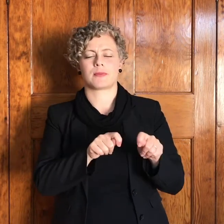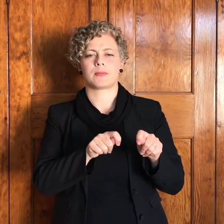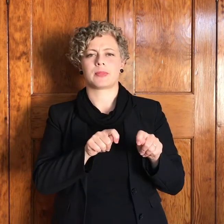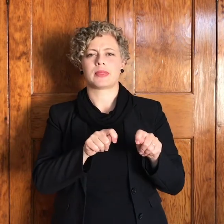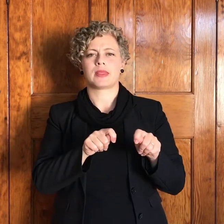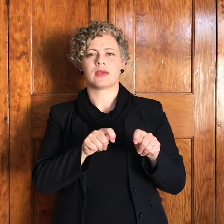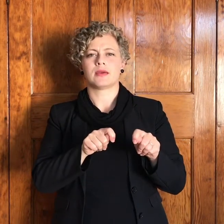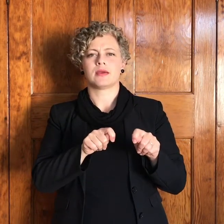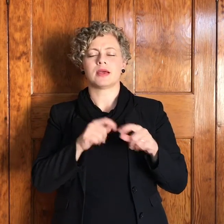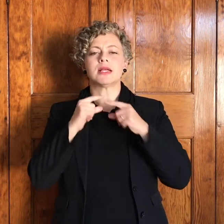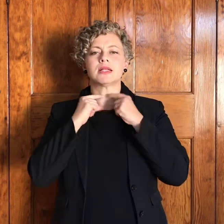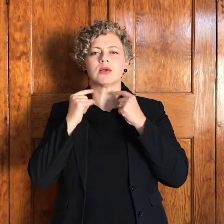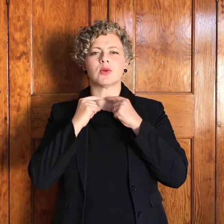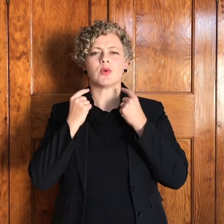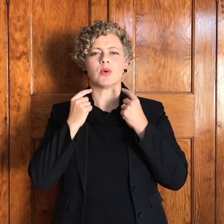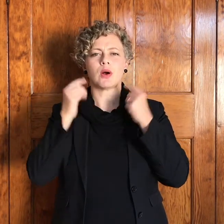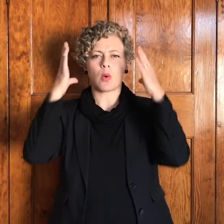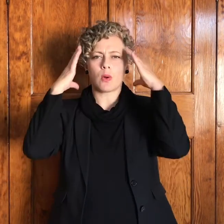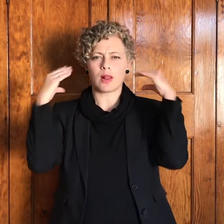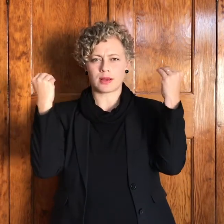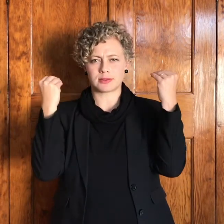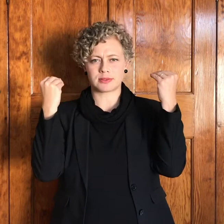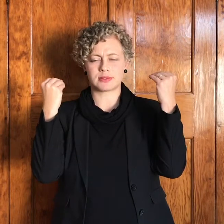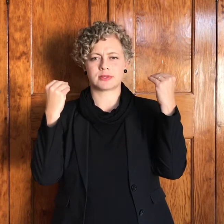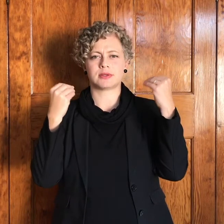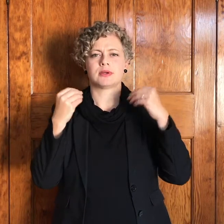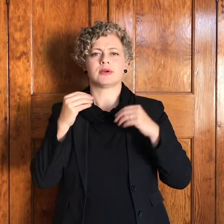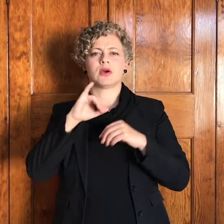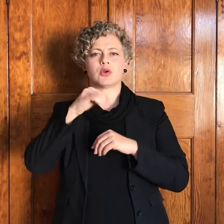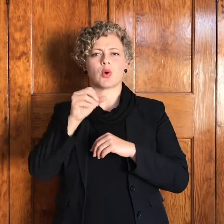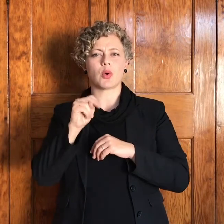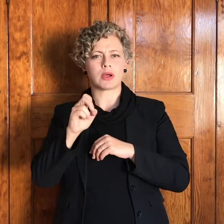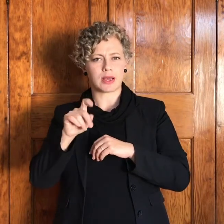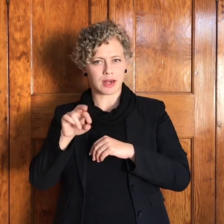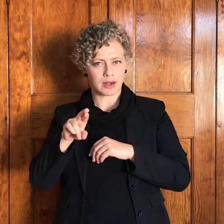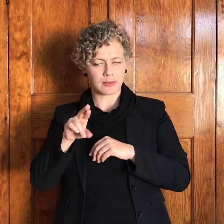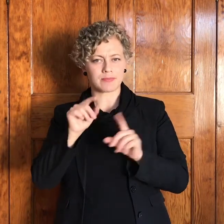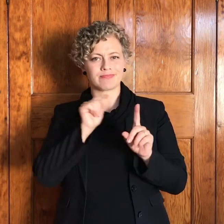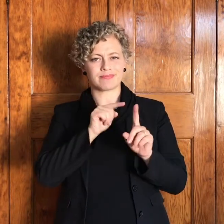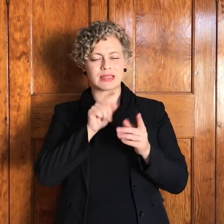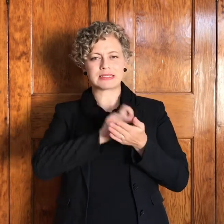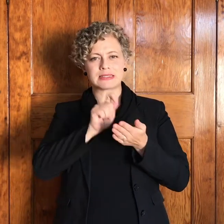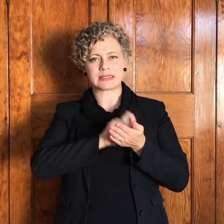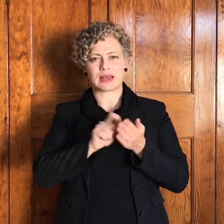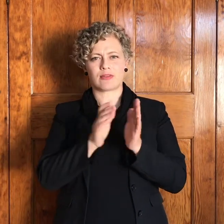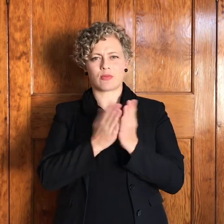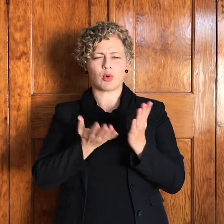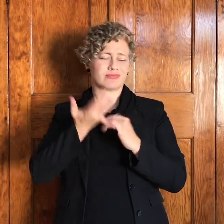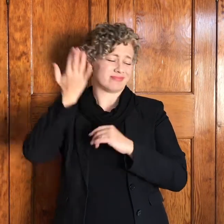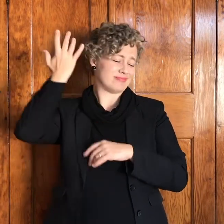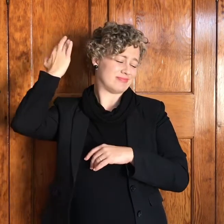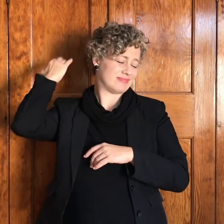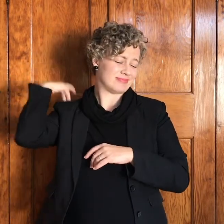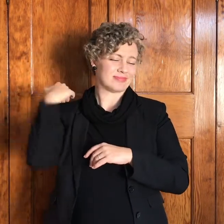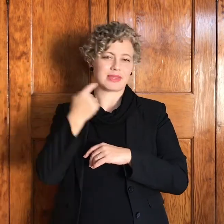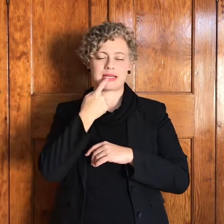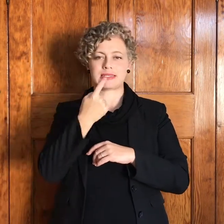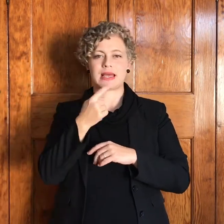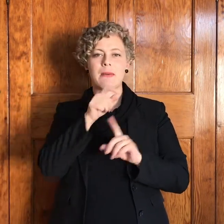geskryf jarre terug met die titel die mens in grenssituasie en hy het verwijs na na Jacob